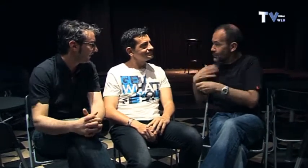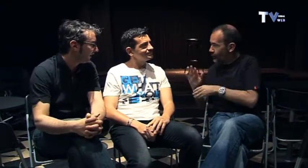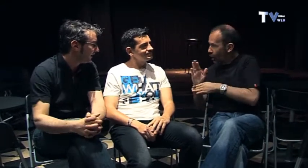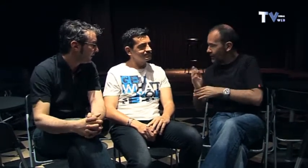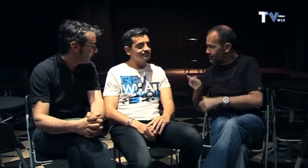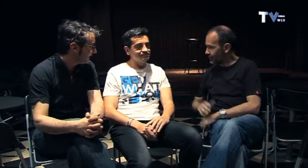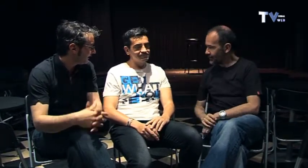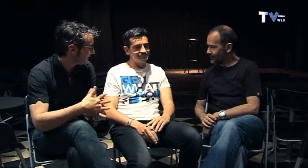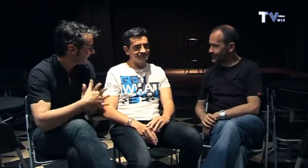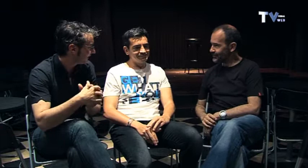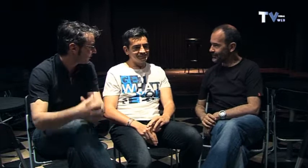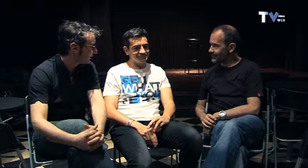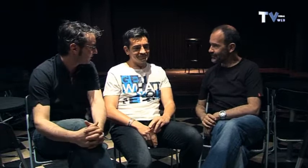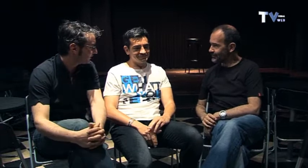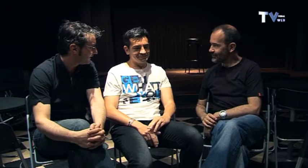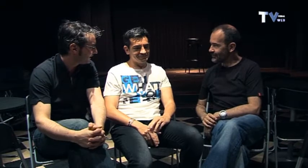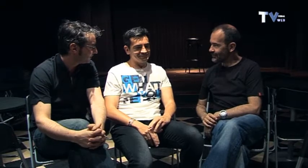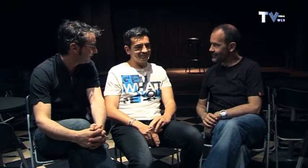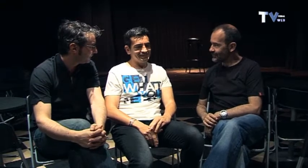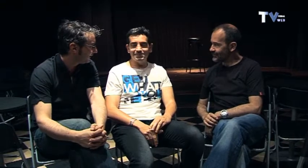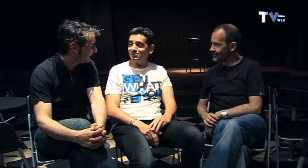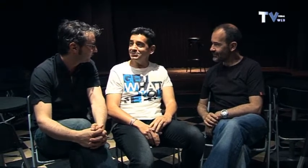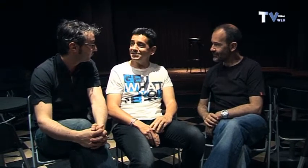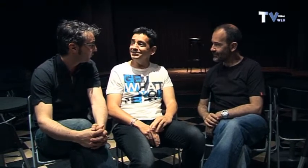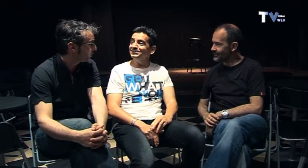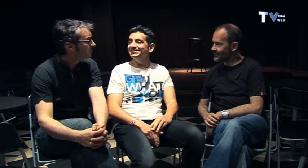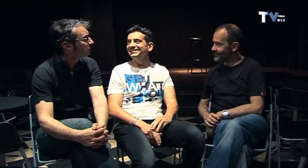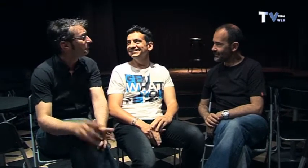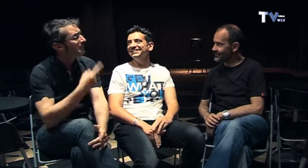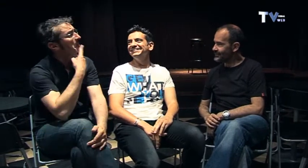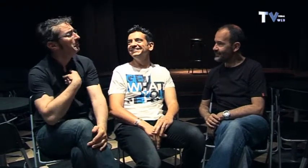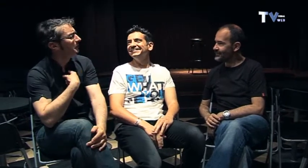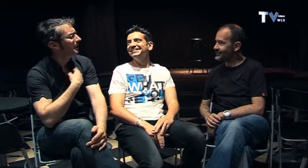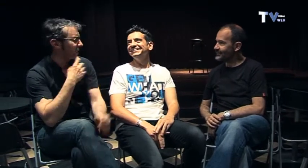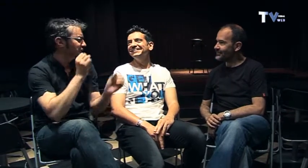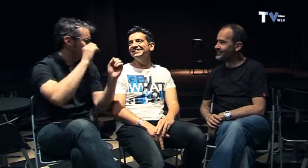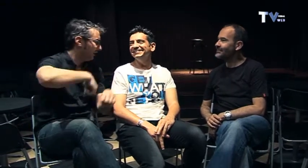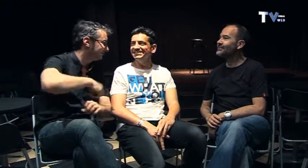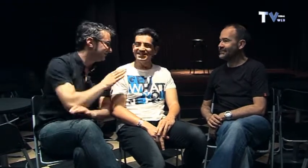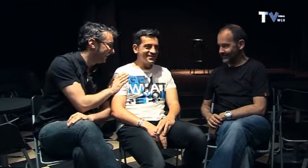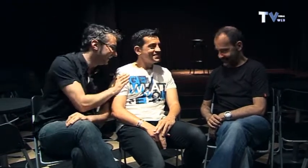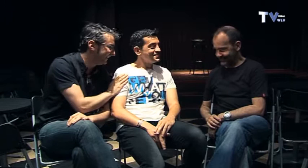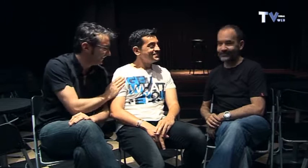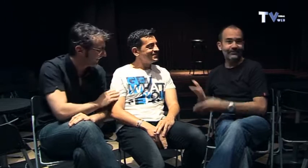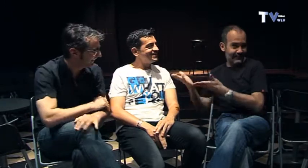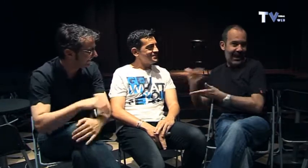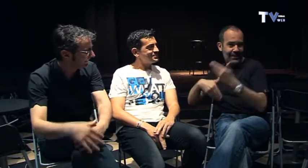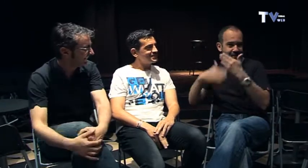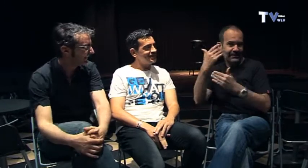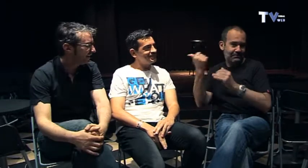Enric ¿podéis hacer alguna cosa algún chiste algún fragmento? Podemos hacerlo me preguntan ¿qué? vale poste algo